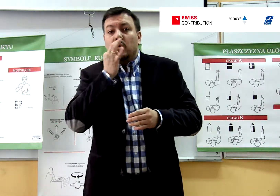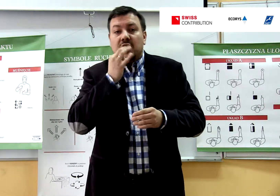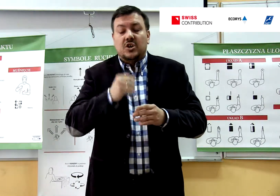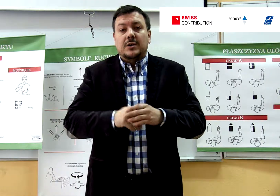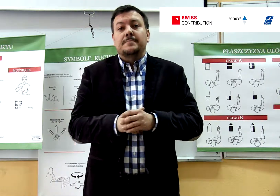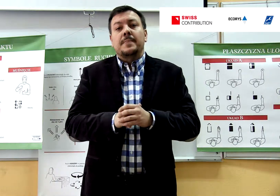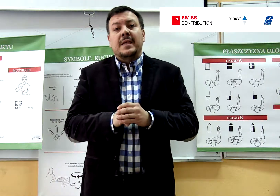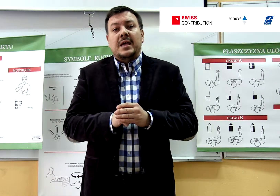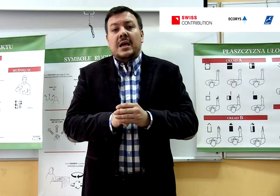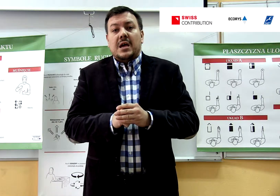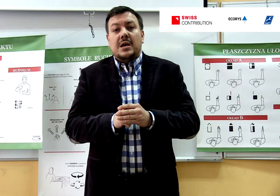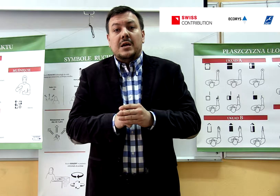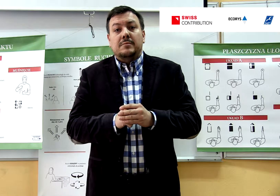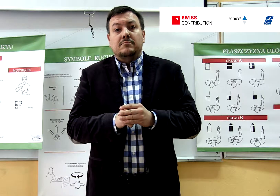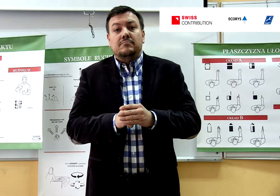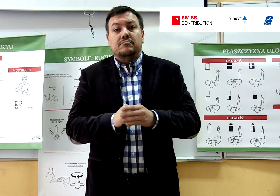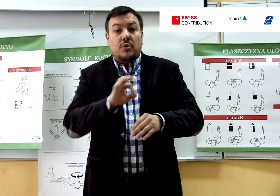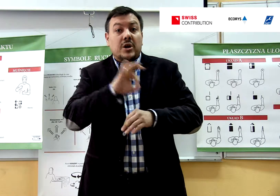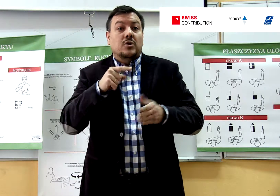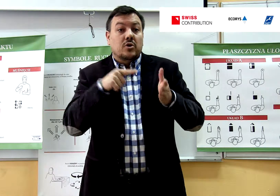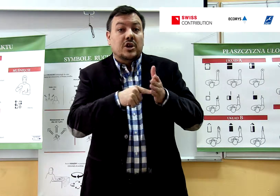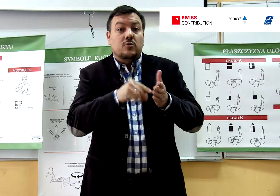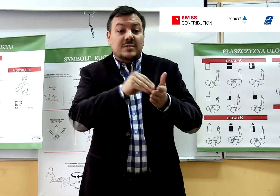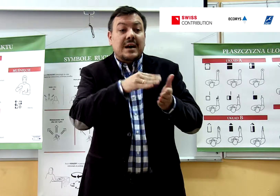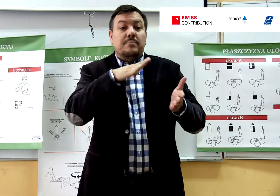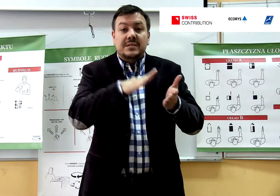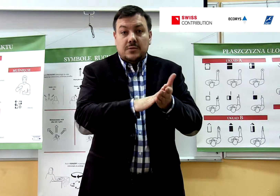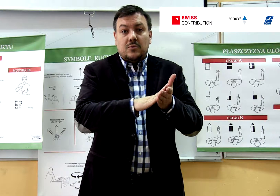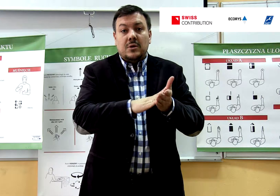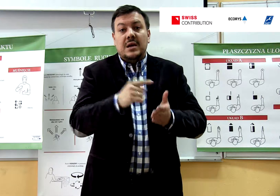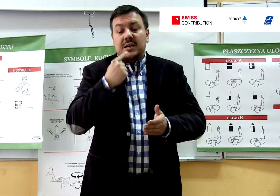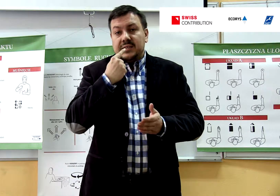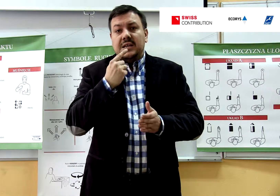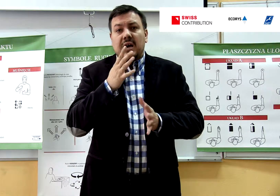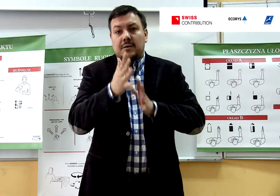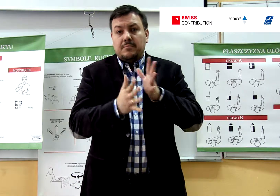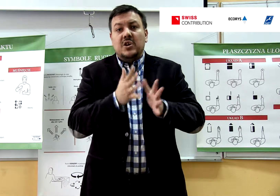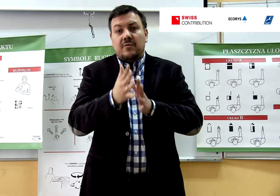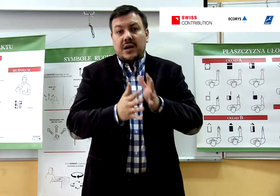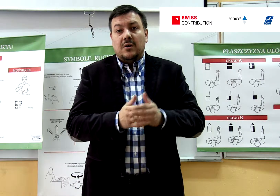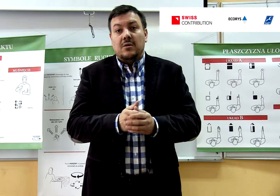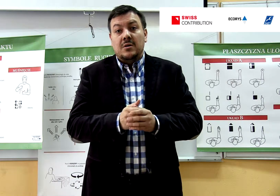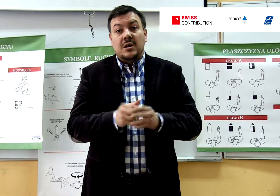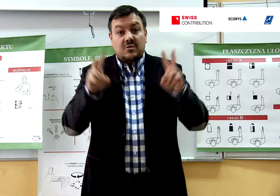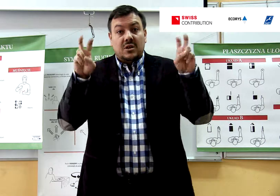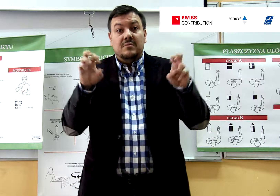młodzieży. Projekt dotyczył zapisu języka migowego, czyli